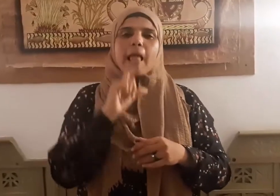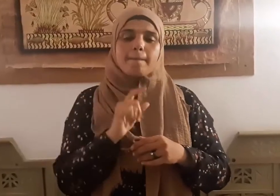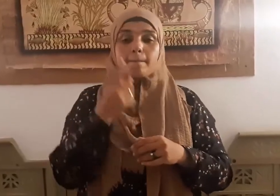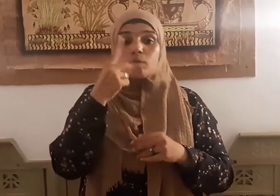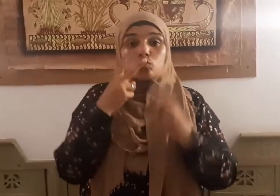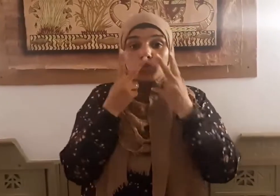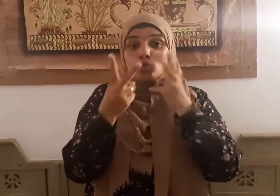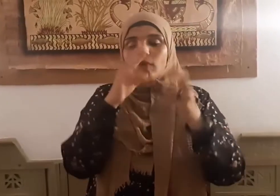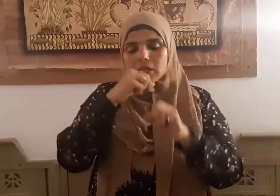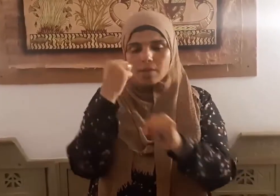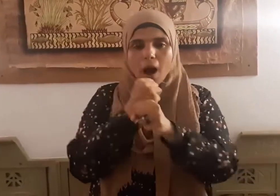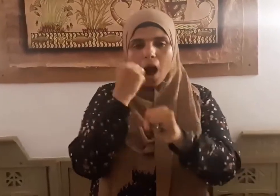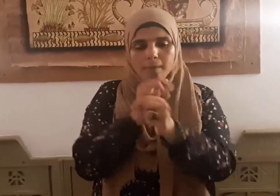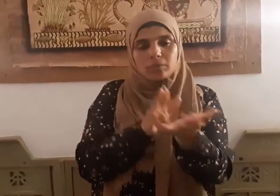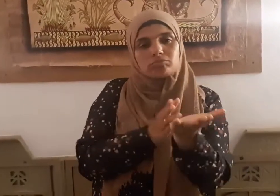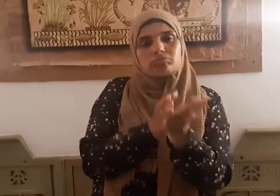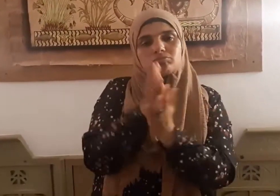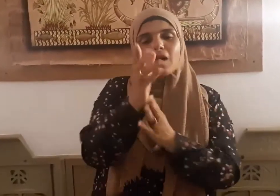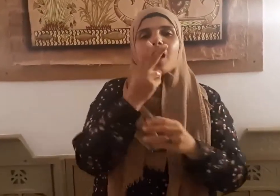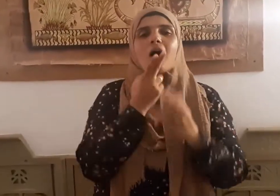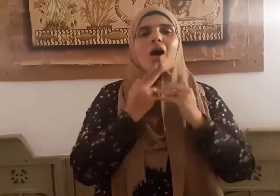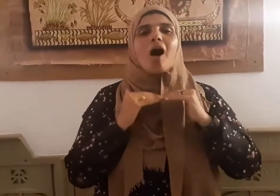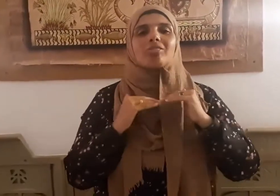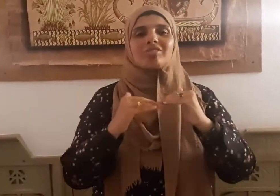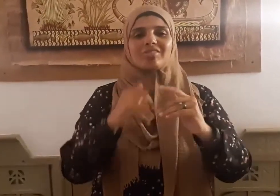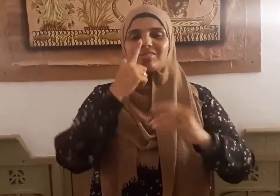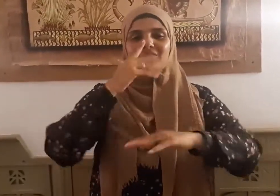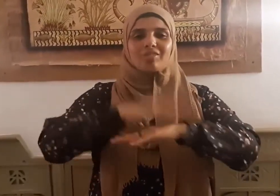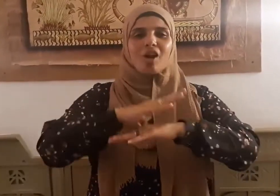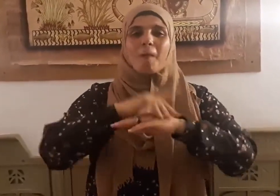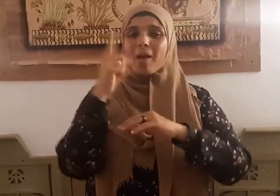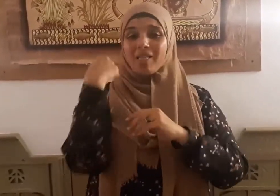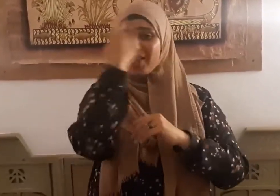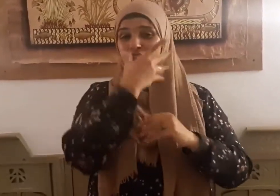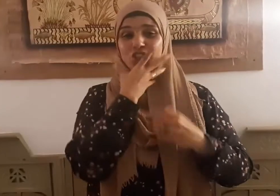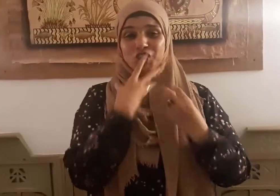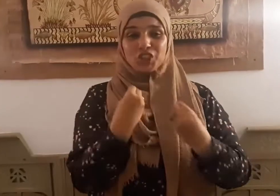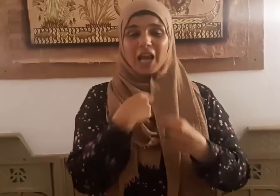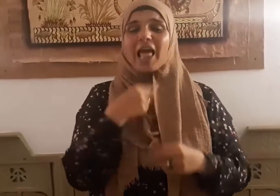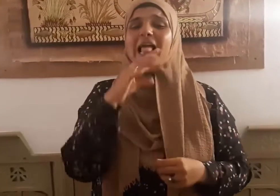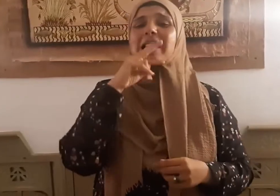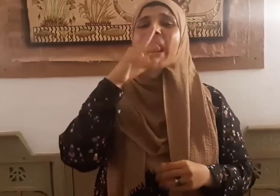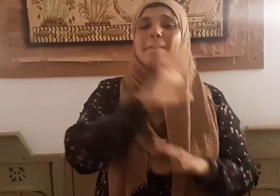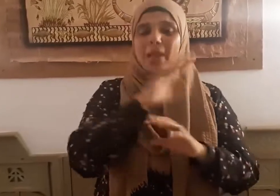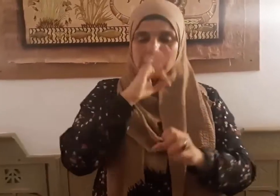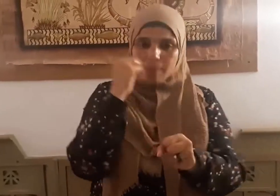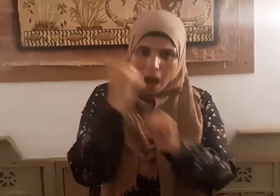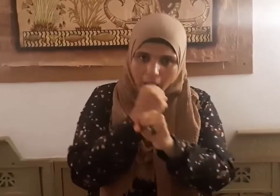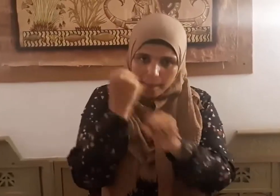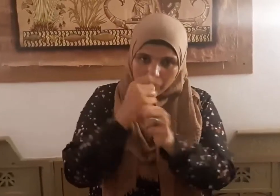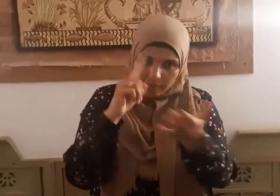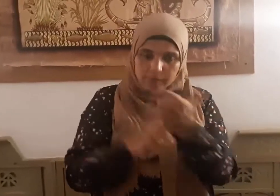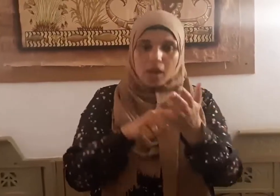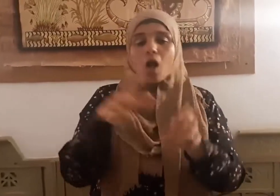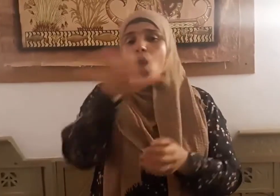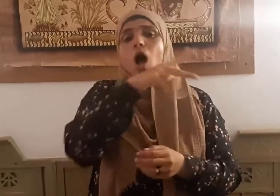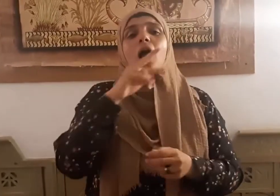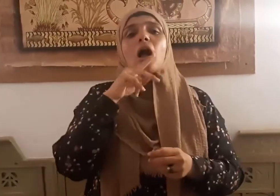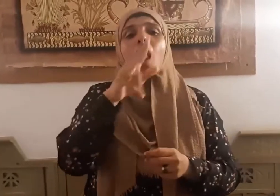بالسلوك السوي لا بمجرد القول وقد قالوا حال رجل